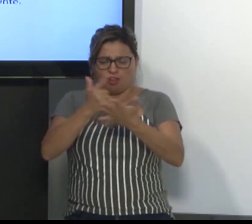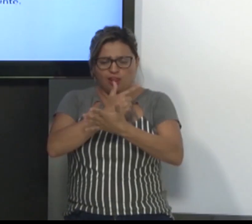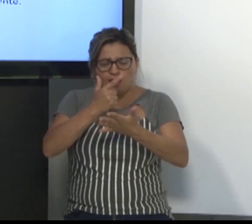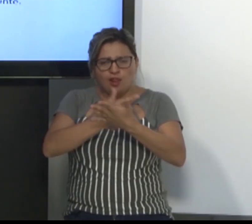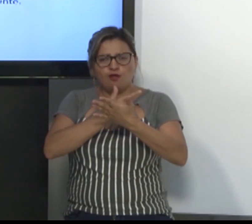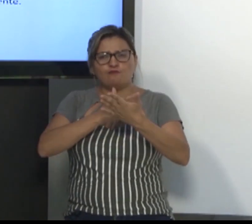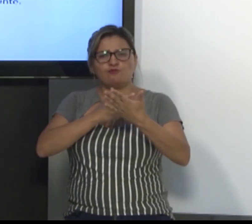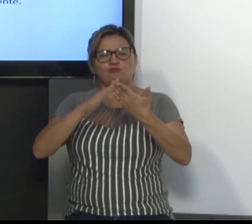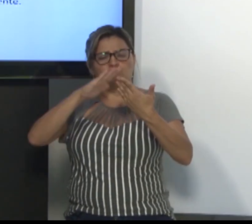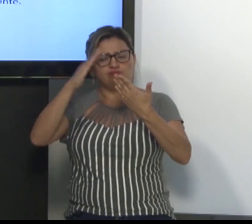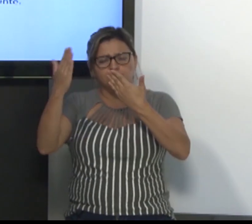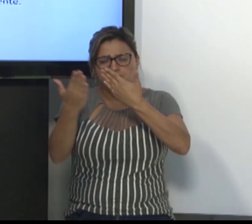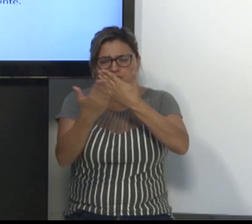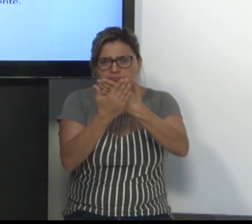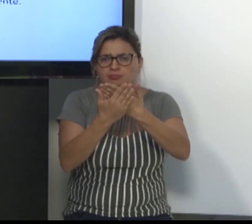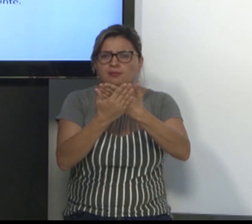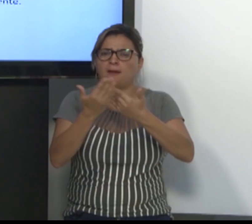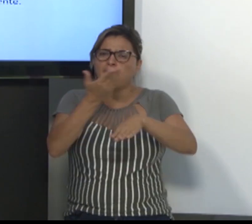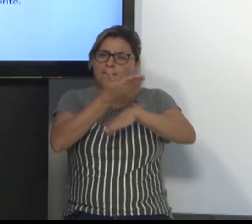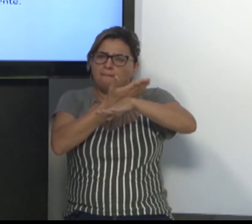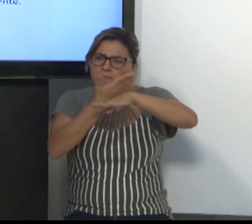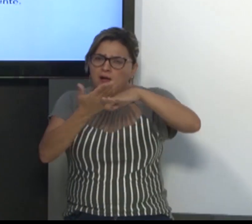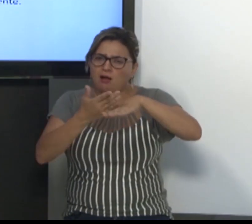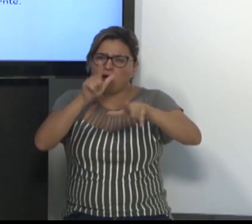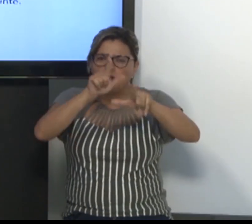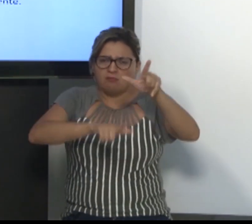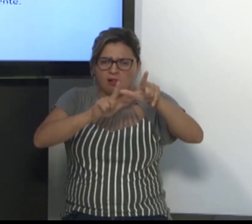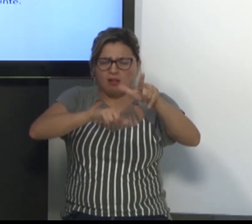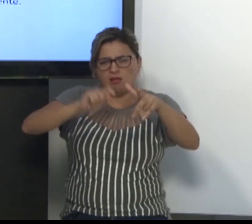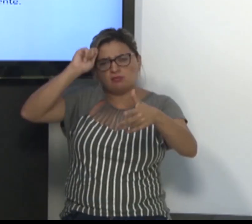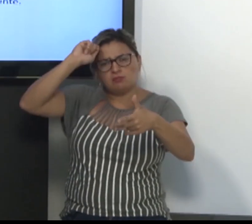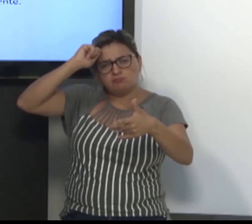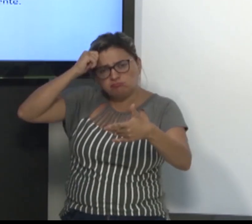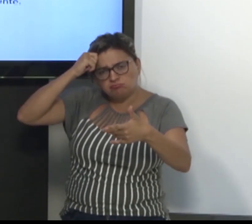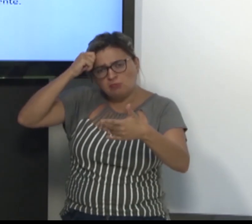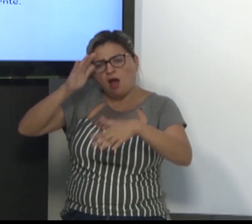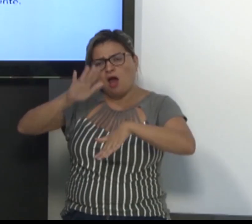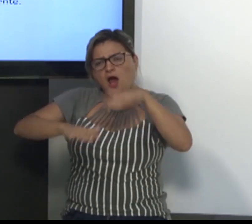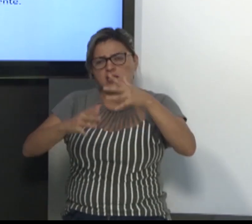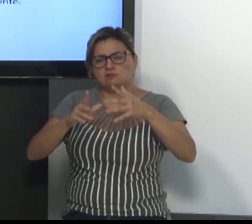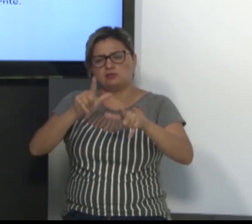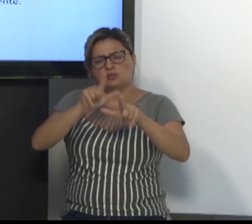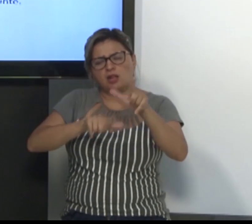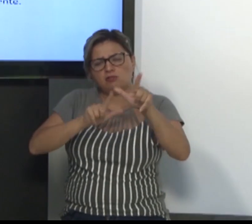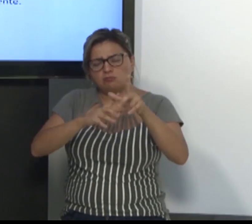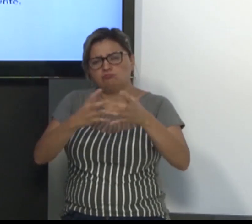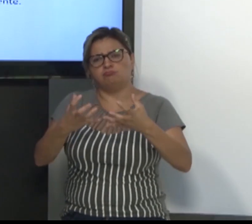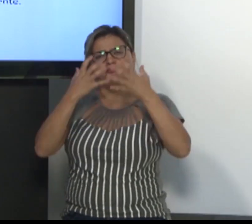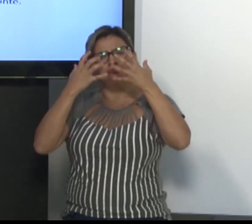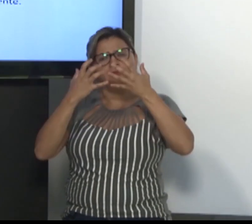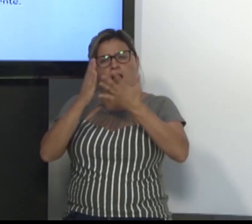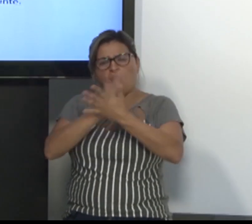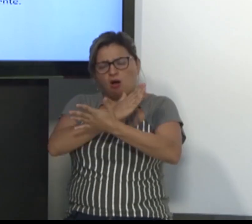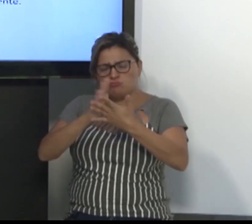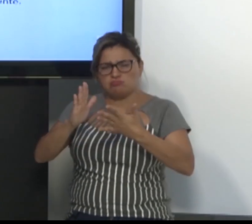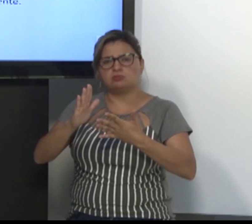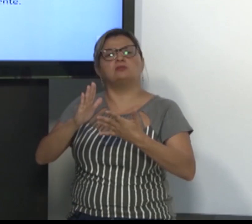Porque, em um livro, as letras, geralmente, são pretas com fundo branco. Então, a leitura, ela consegue ser